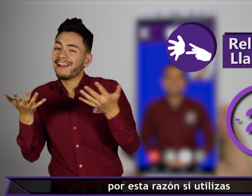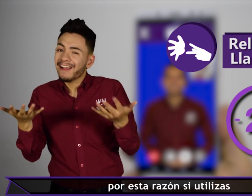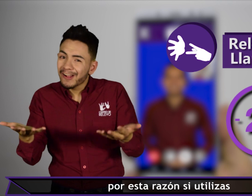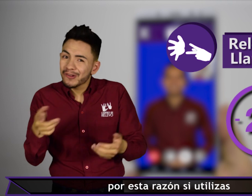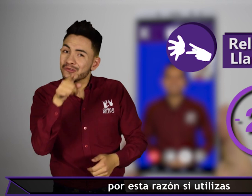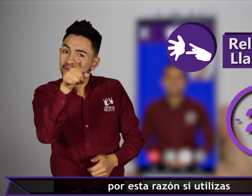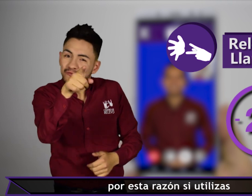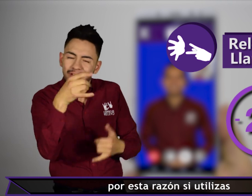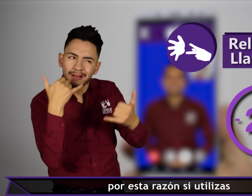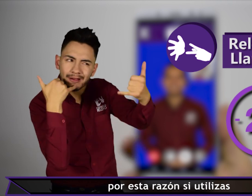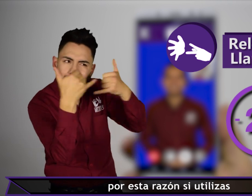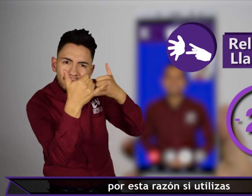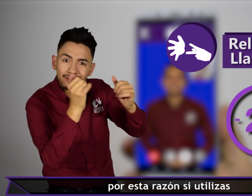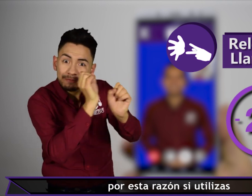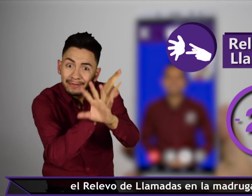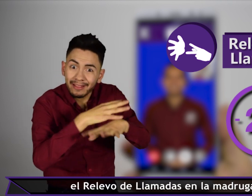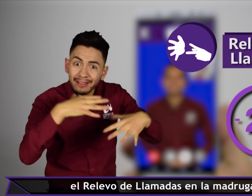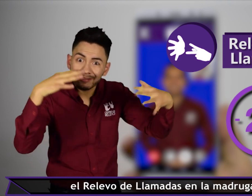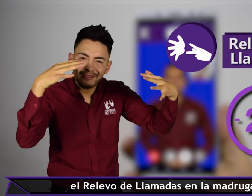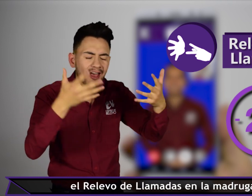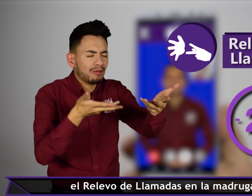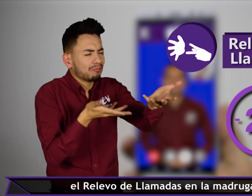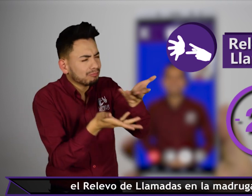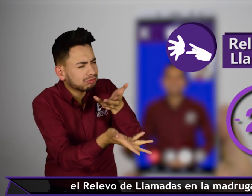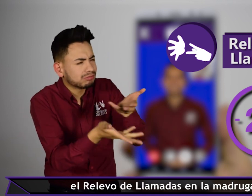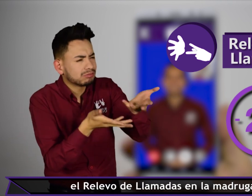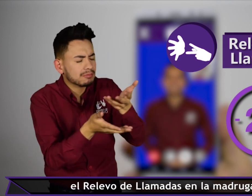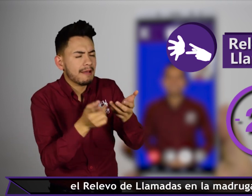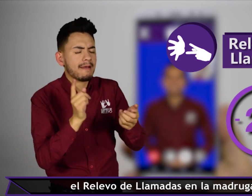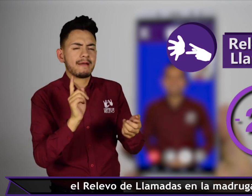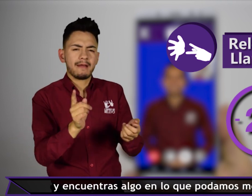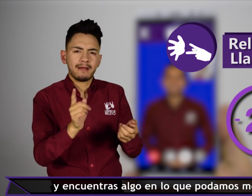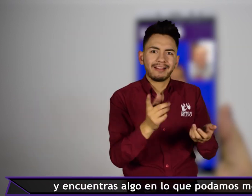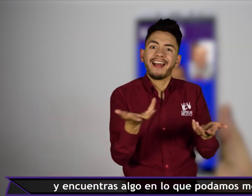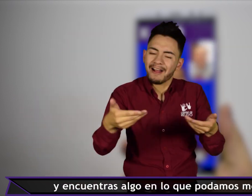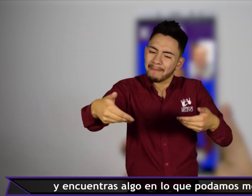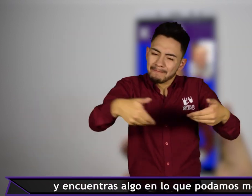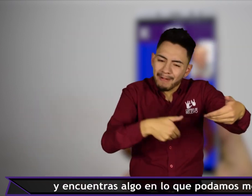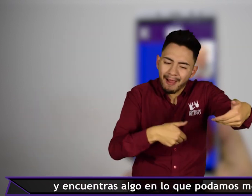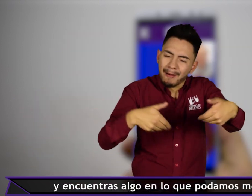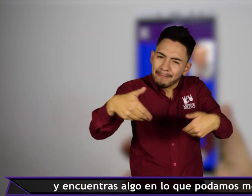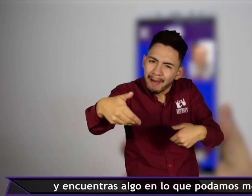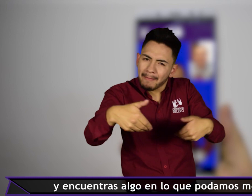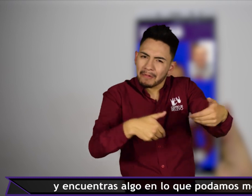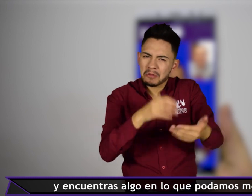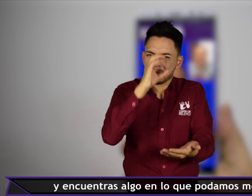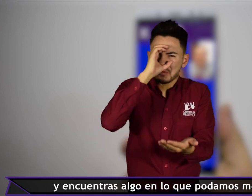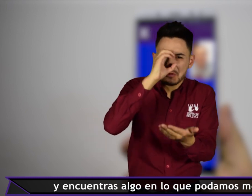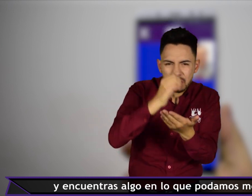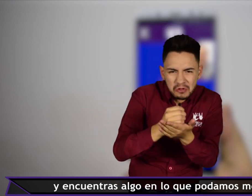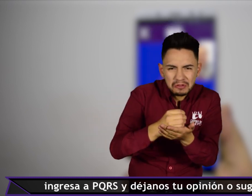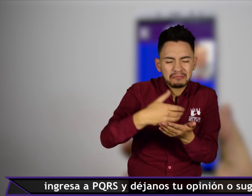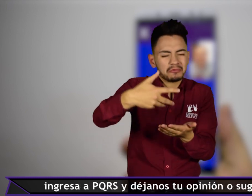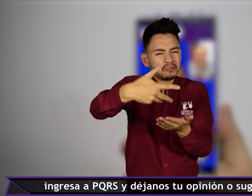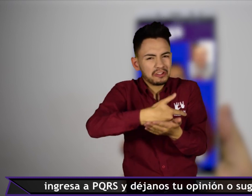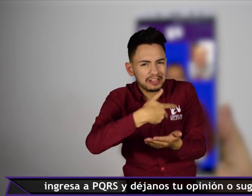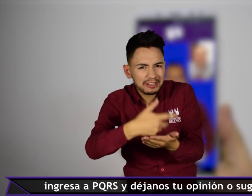por esta razón si utilizas el relevo de llamadas en la madrugada y encuentras algo en lo que podamos mejorar, ingresa a